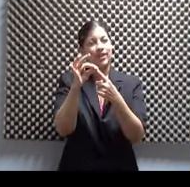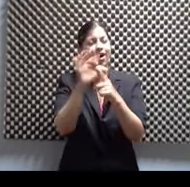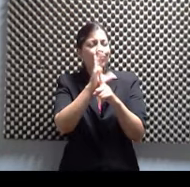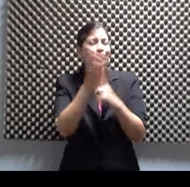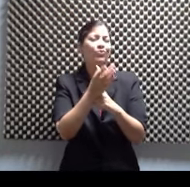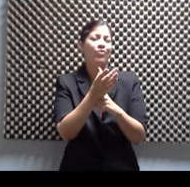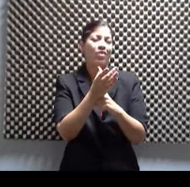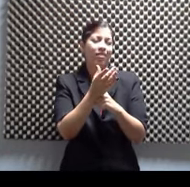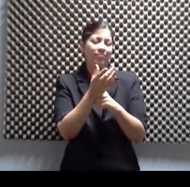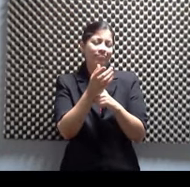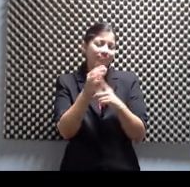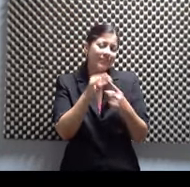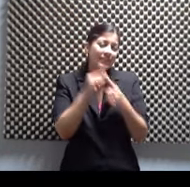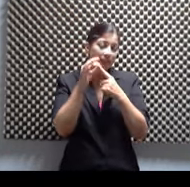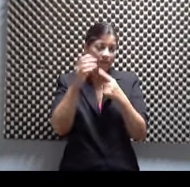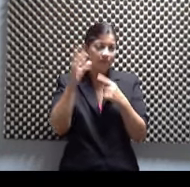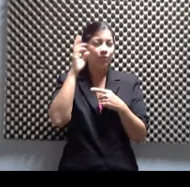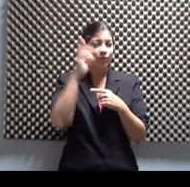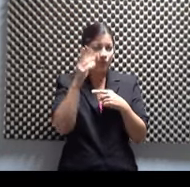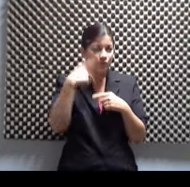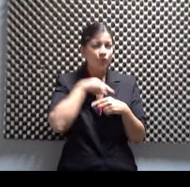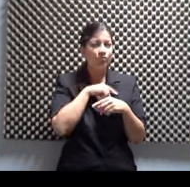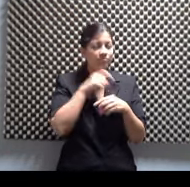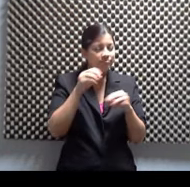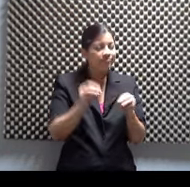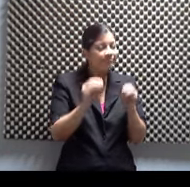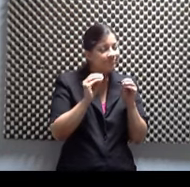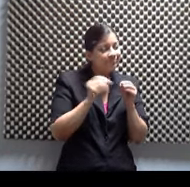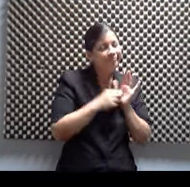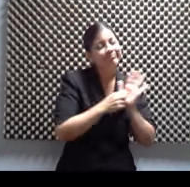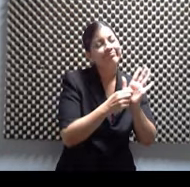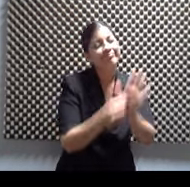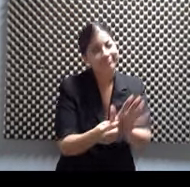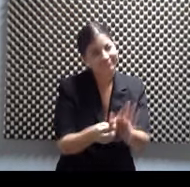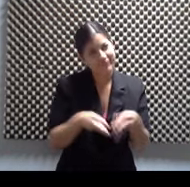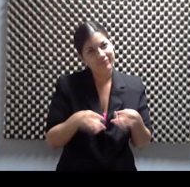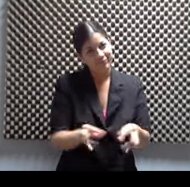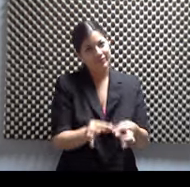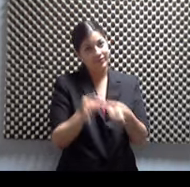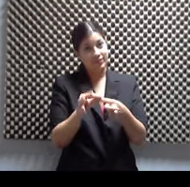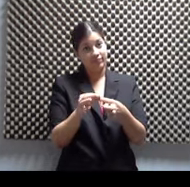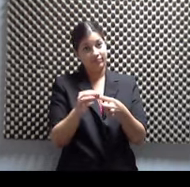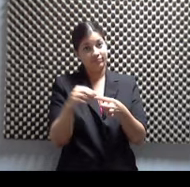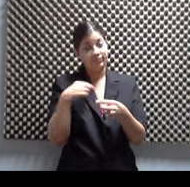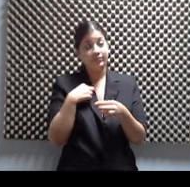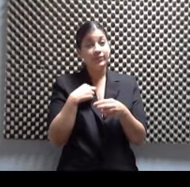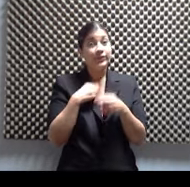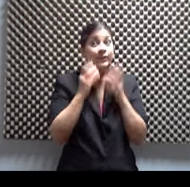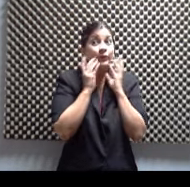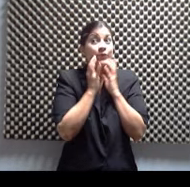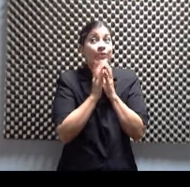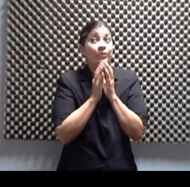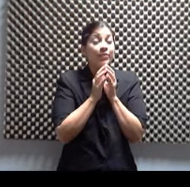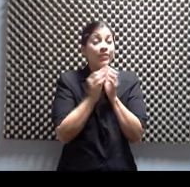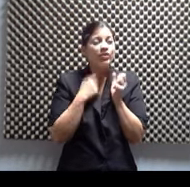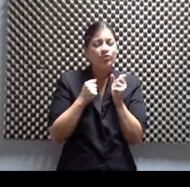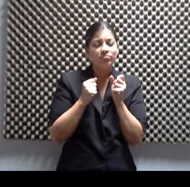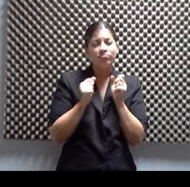esa manera. Así que vamos a tener suspenso, vamos a tener mucho drama, vamos a tener esa seriedad que da esa, esa